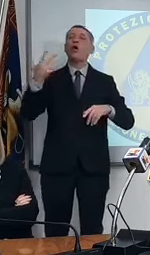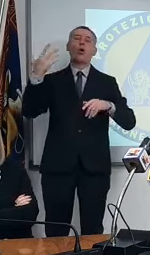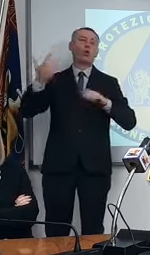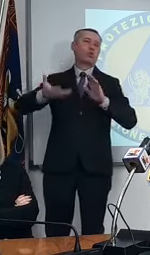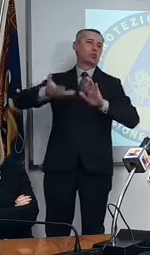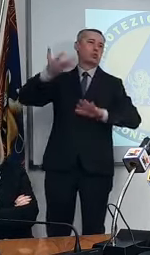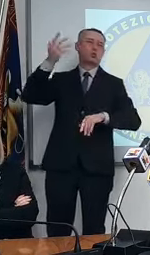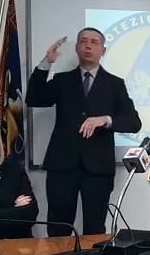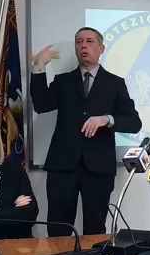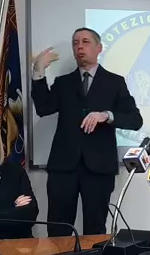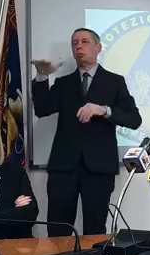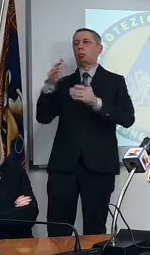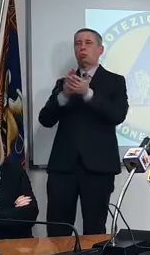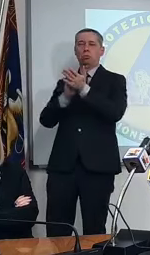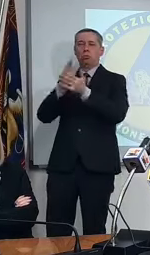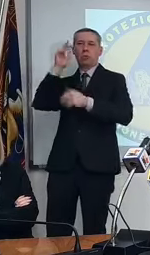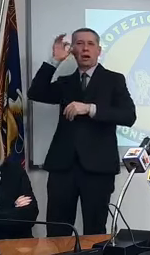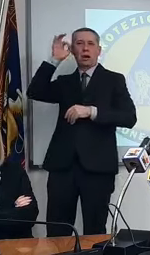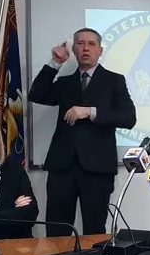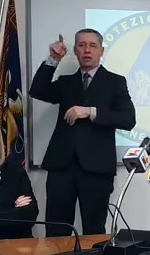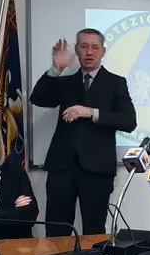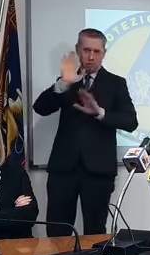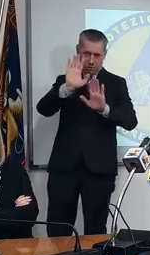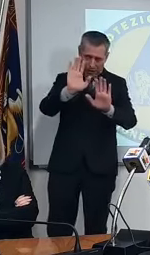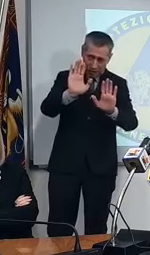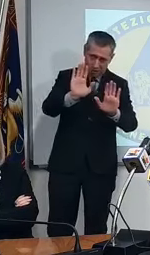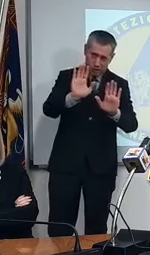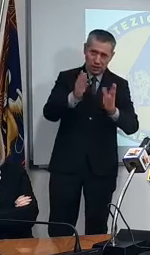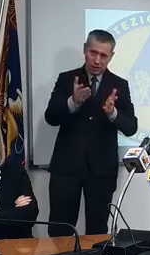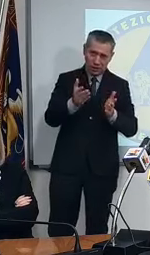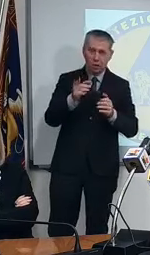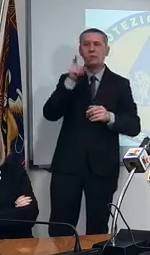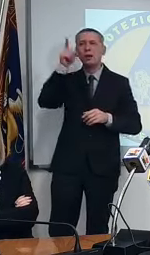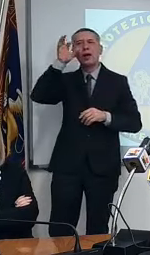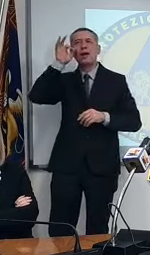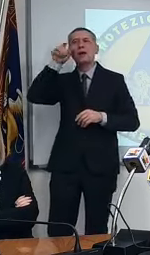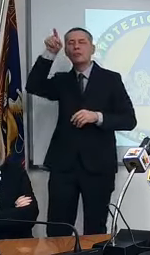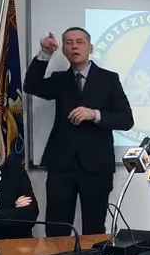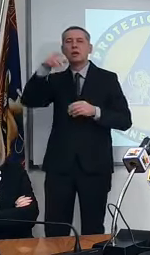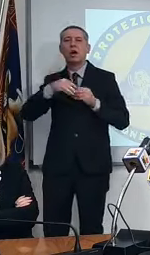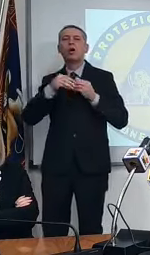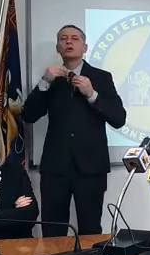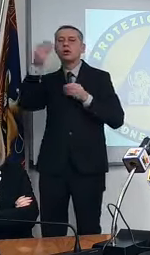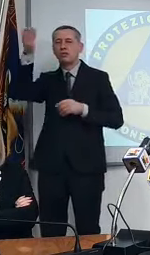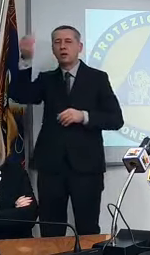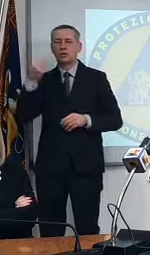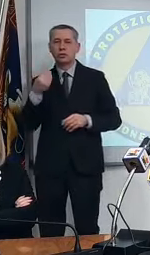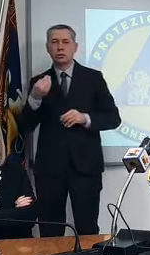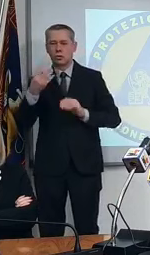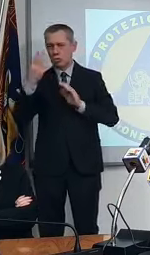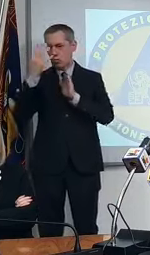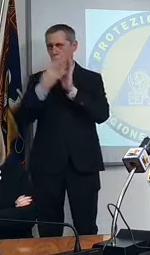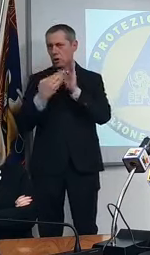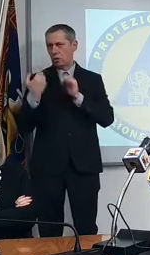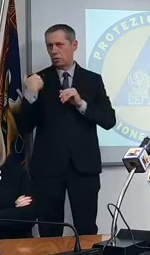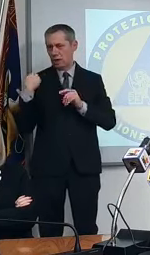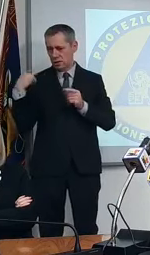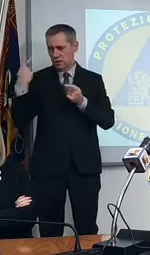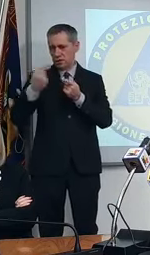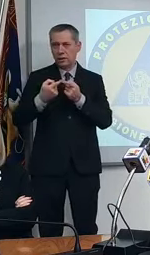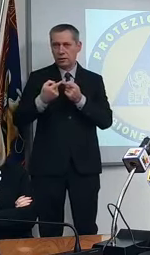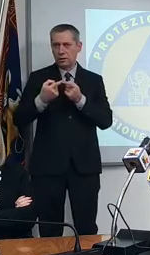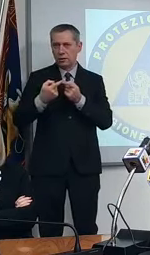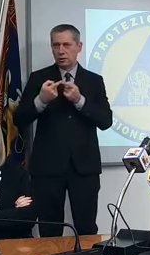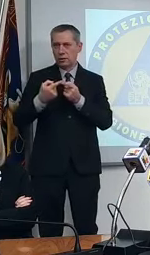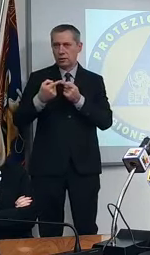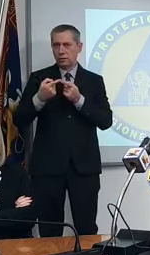la Gran Bretagna io dico ma scusate ma vi rendete conto cosa hanno fatto in Gran Bretagna negli ultimi 4 mesi quindi io direi che noi abbiamo